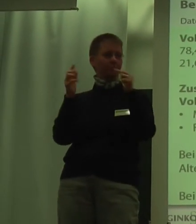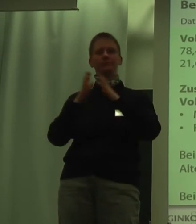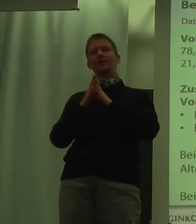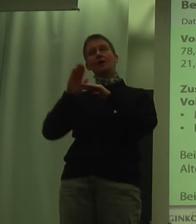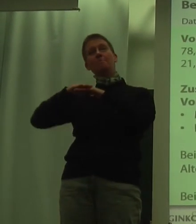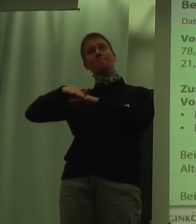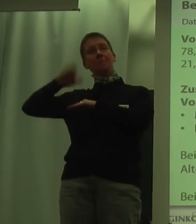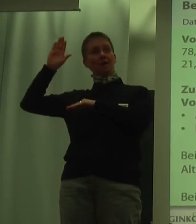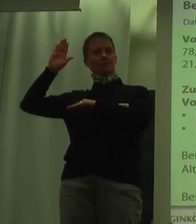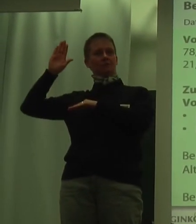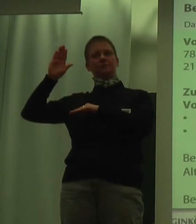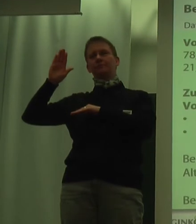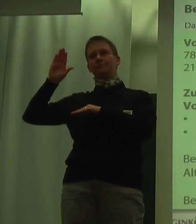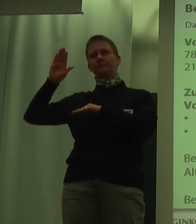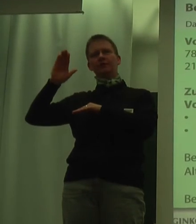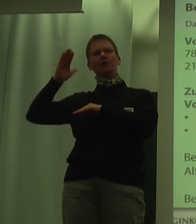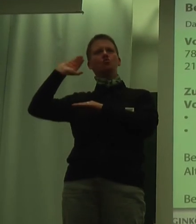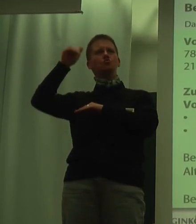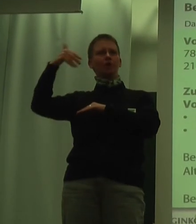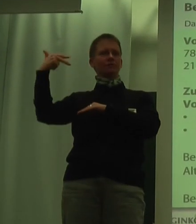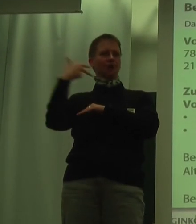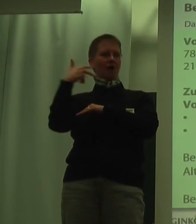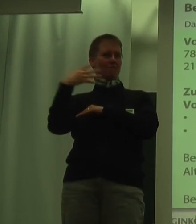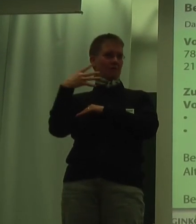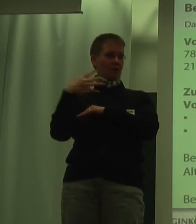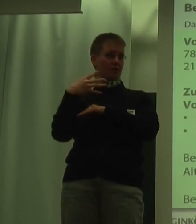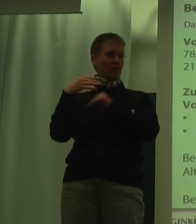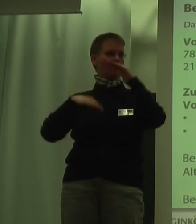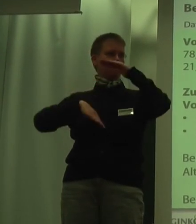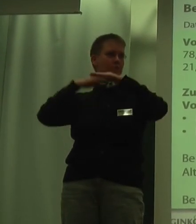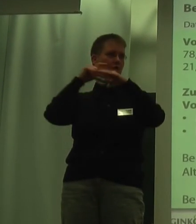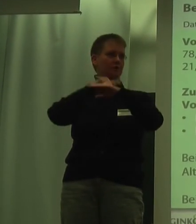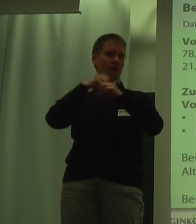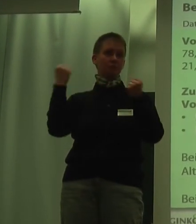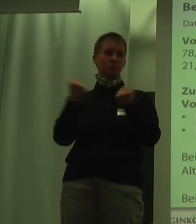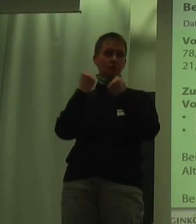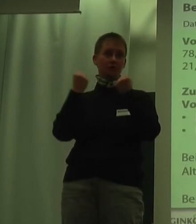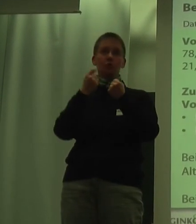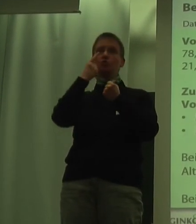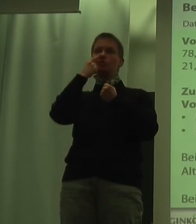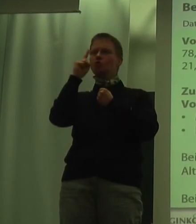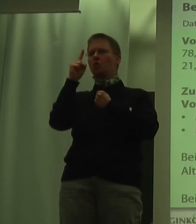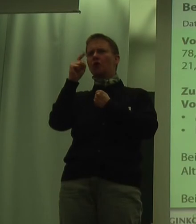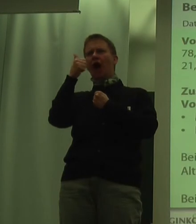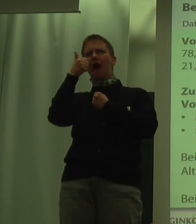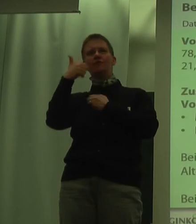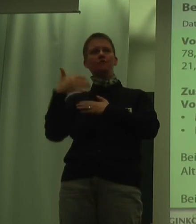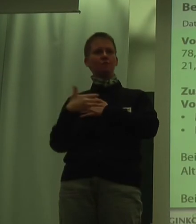Mehrheitlich über drei Viertel der Berufstätigen sind Vollzeit beschäftigt und nur ein Fünftel der Berufstätigen